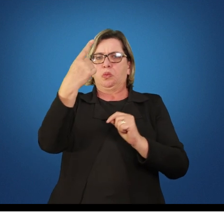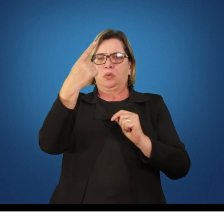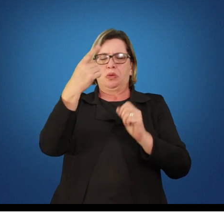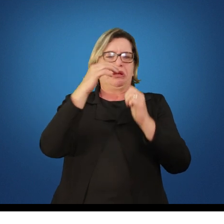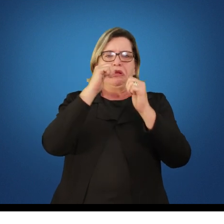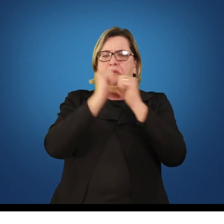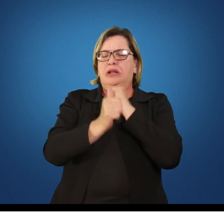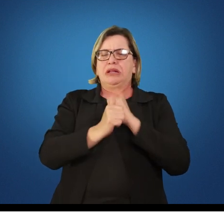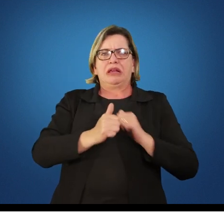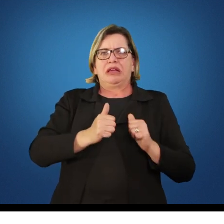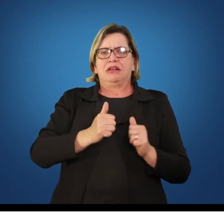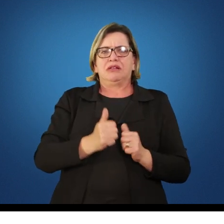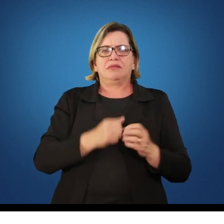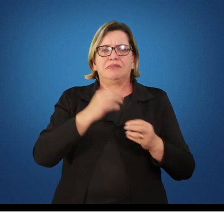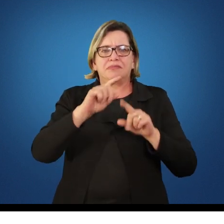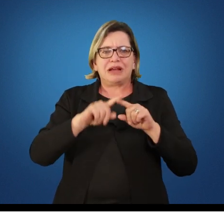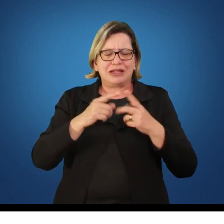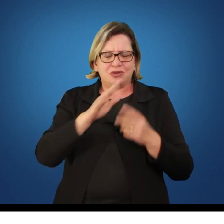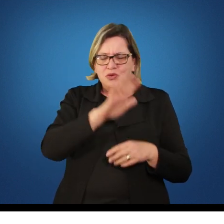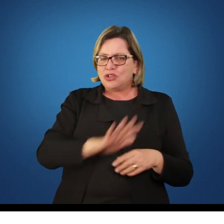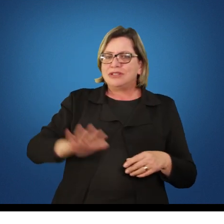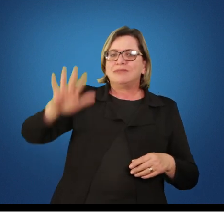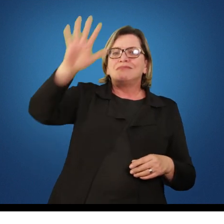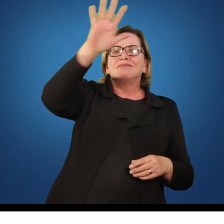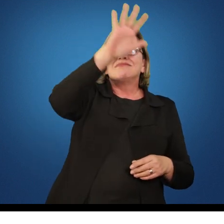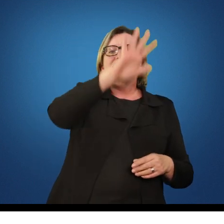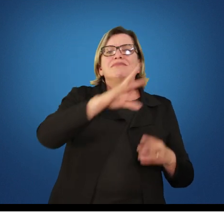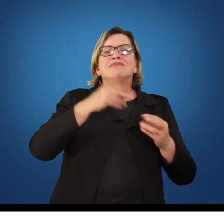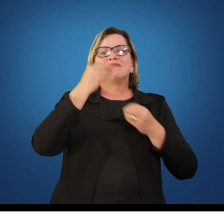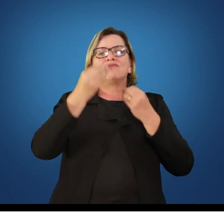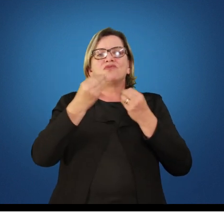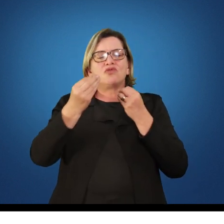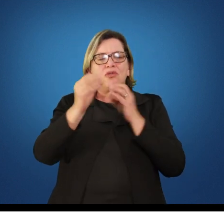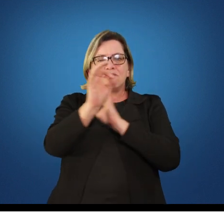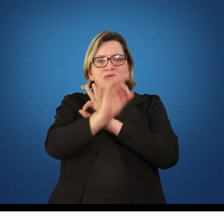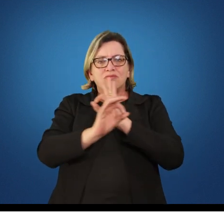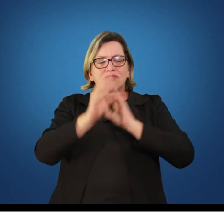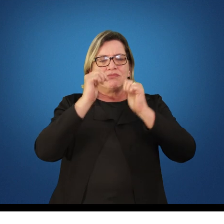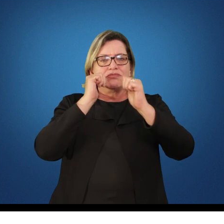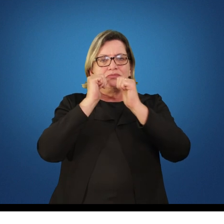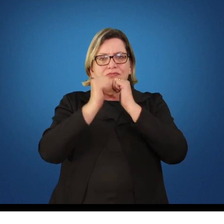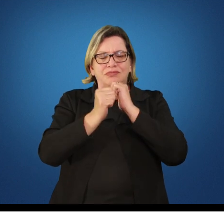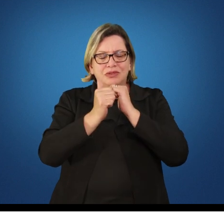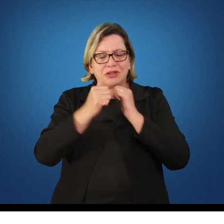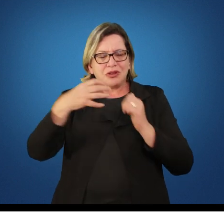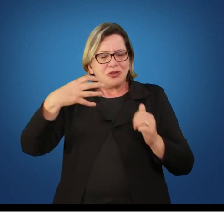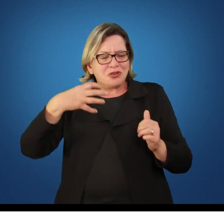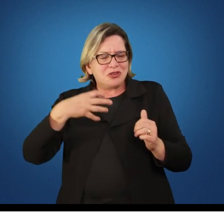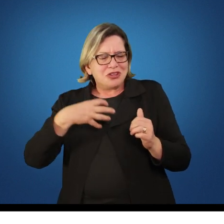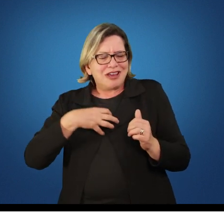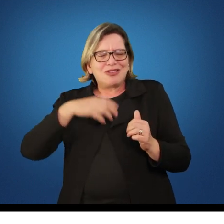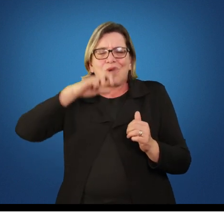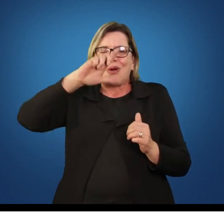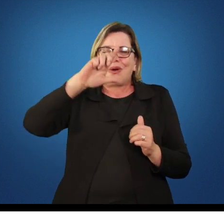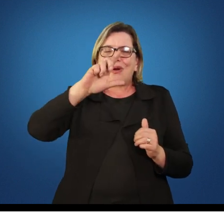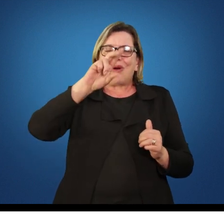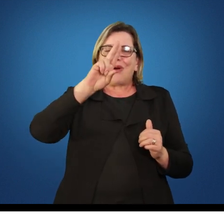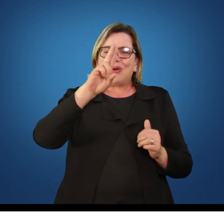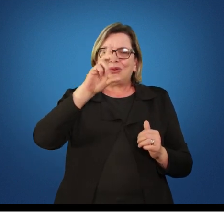Z, mas sim, no geral, como essa modalidade vai ser praticada. Com aquele jeitinho lúdico que eu falei com vocês lá